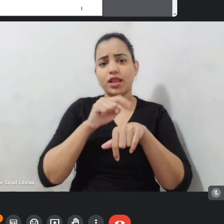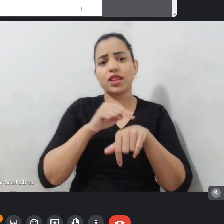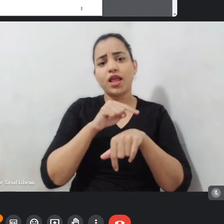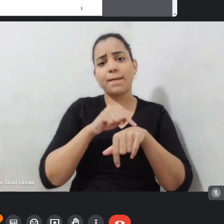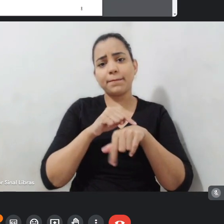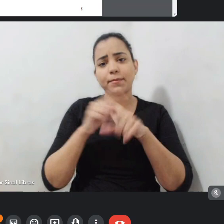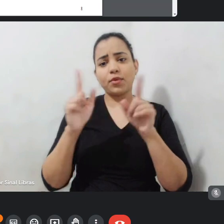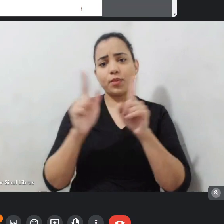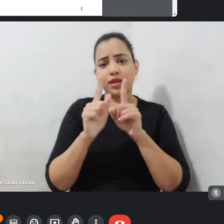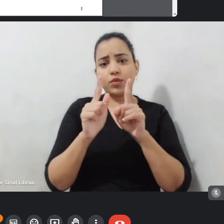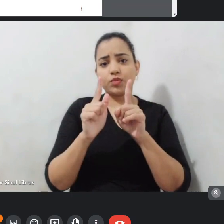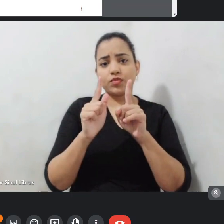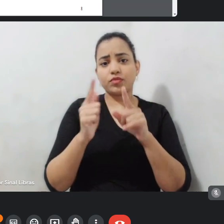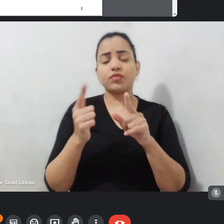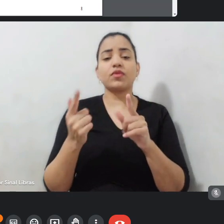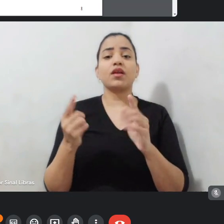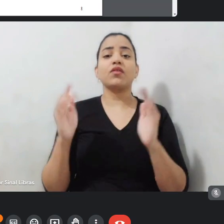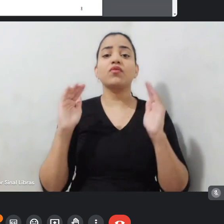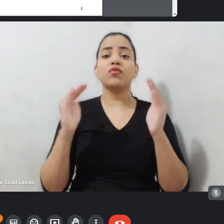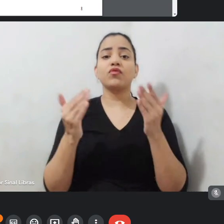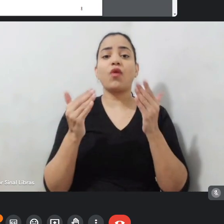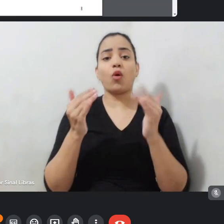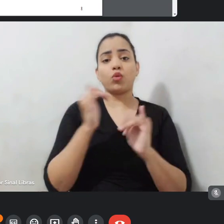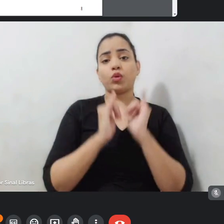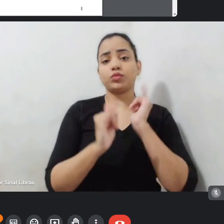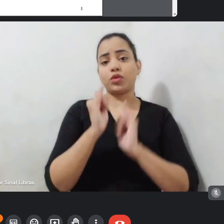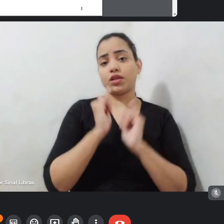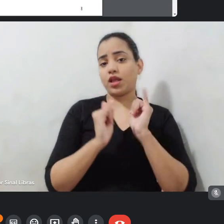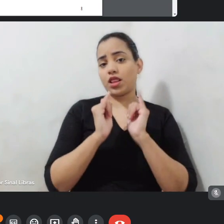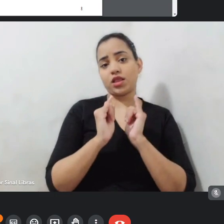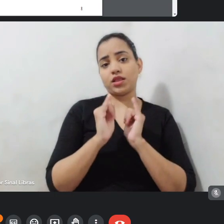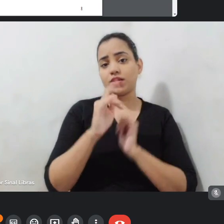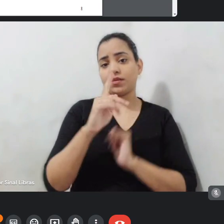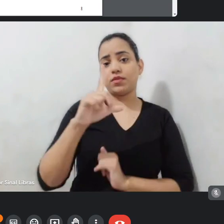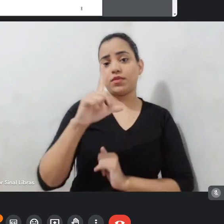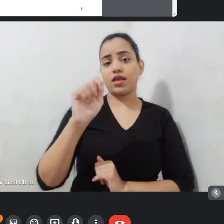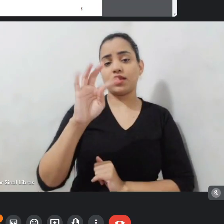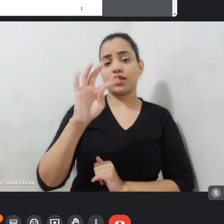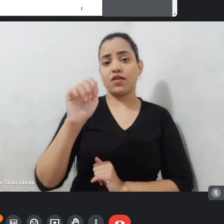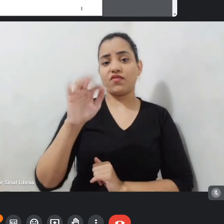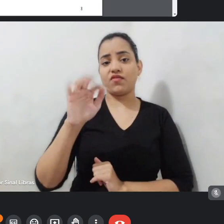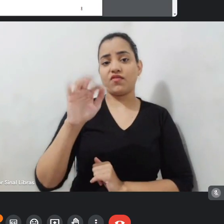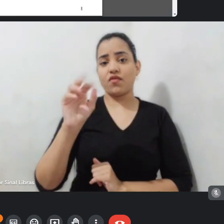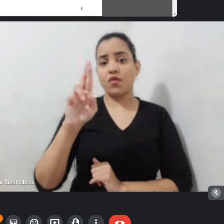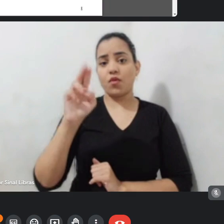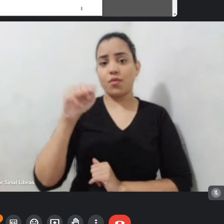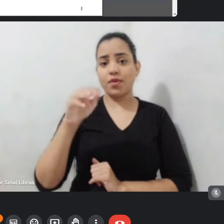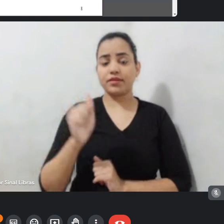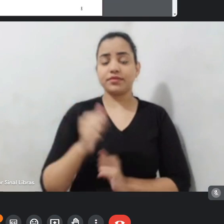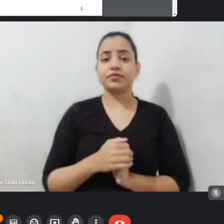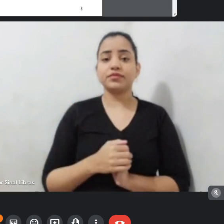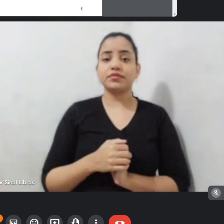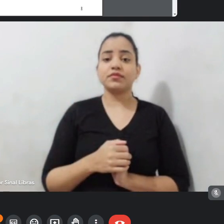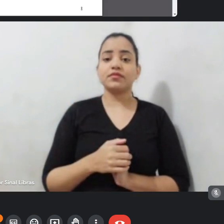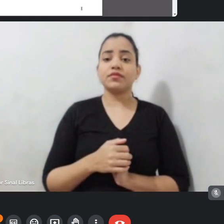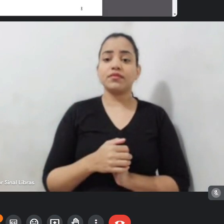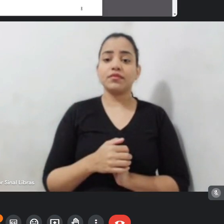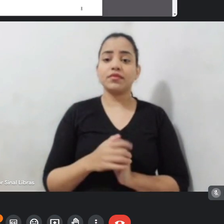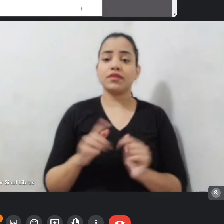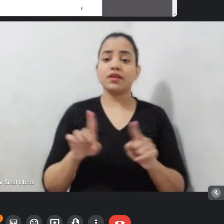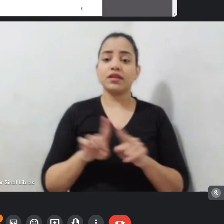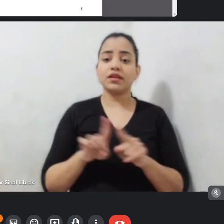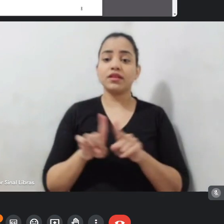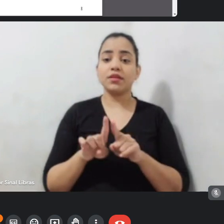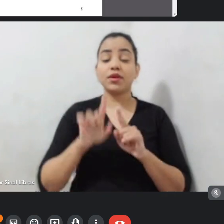para plataformas online e séries. Quando foi criado o conceito, era destinada a canal FTV. Hoje,